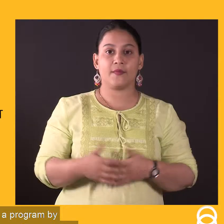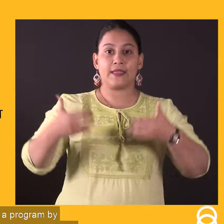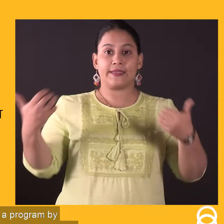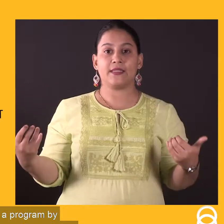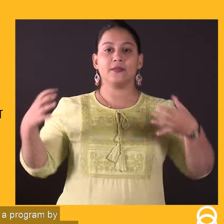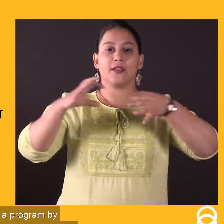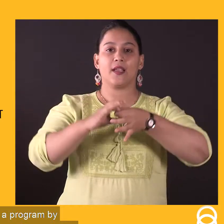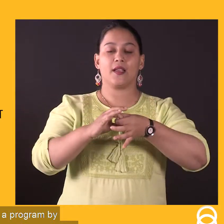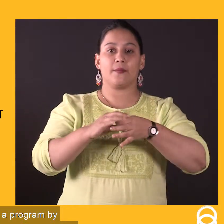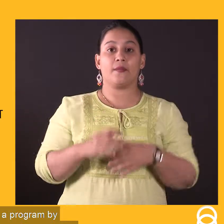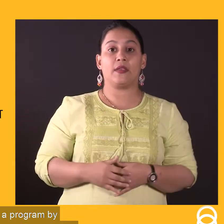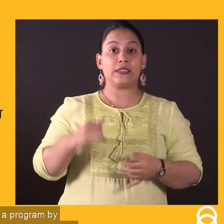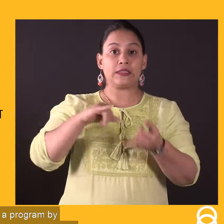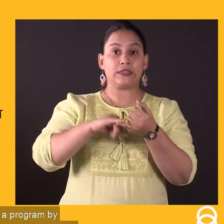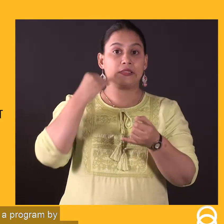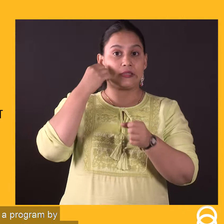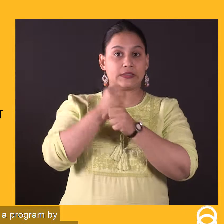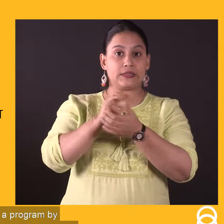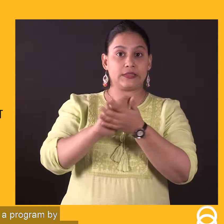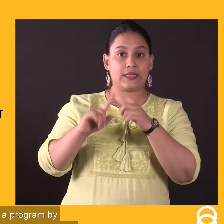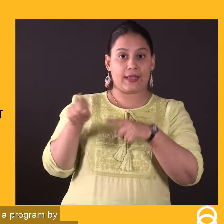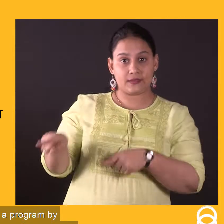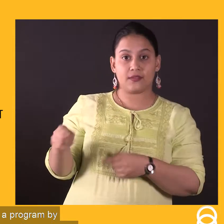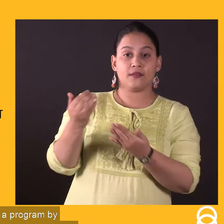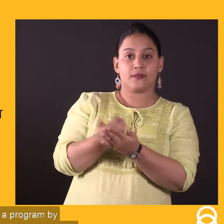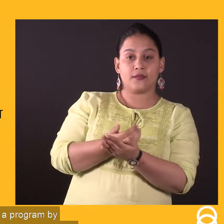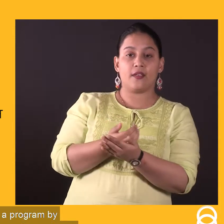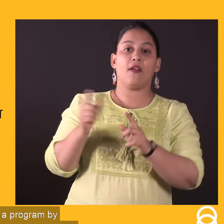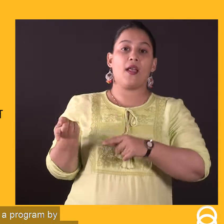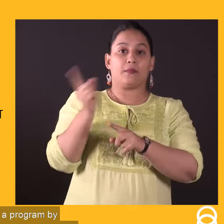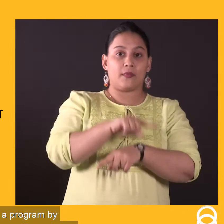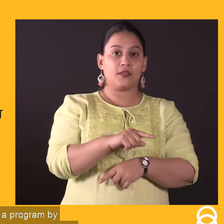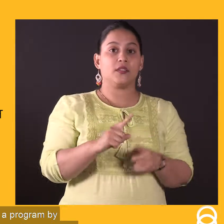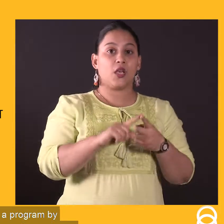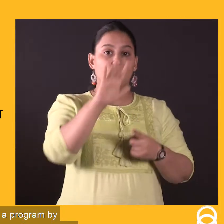Bridging the Gap, Sight Savers और European Commission की एक परियोजना